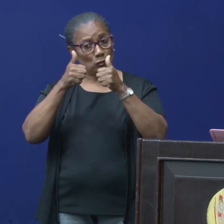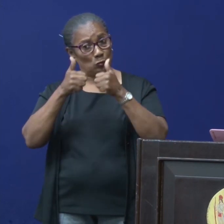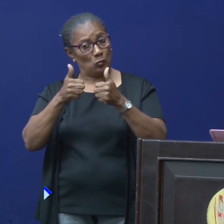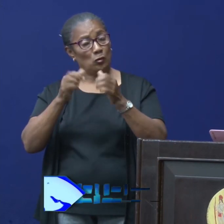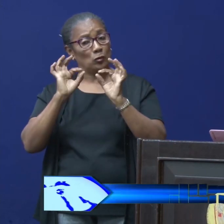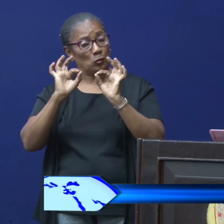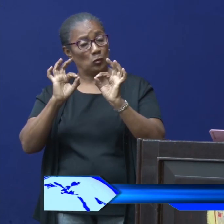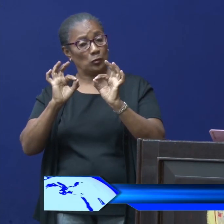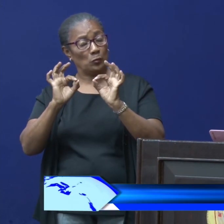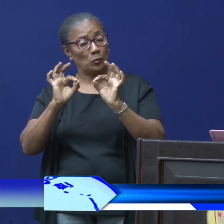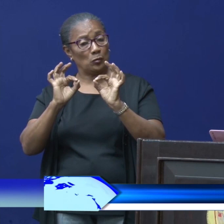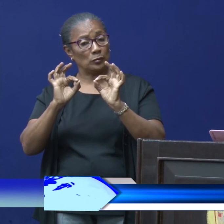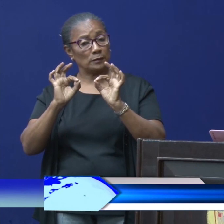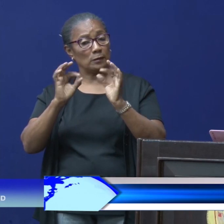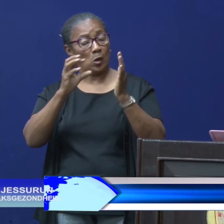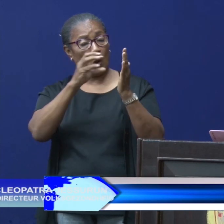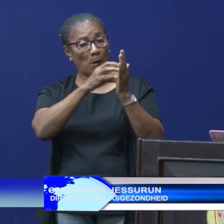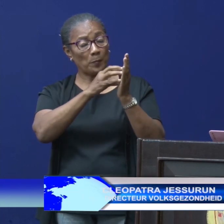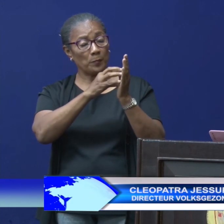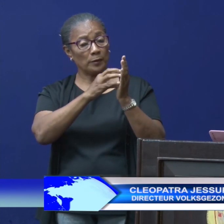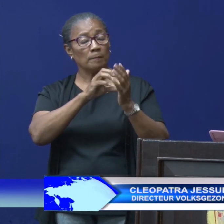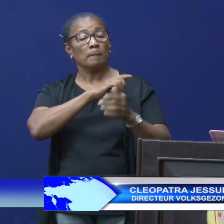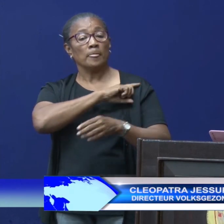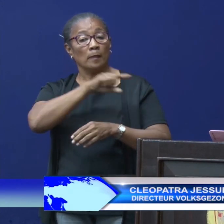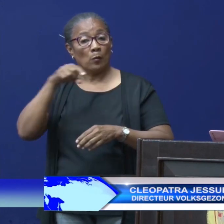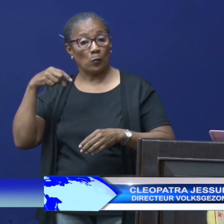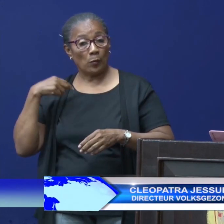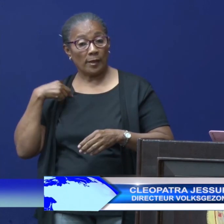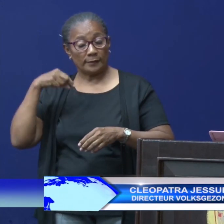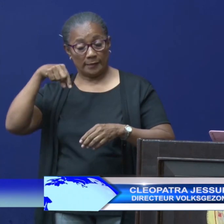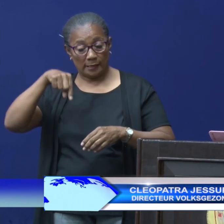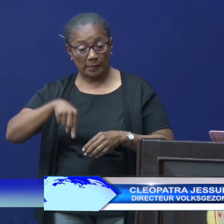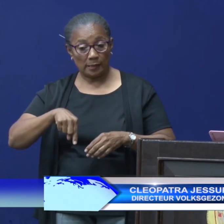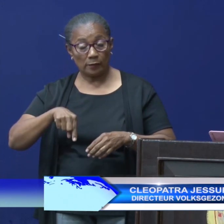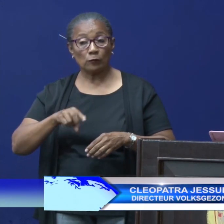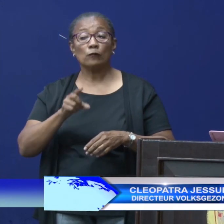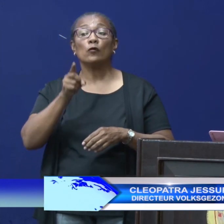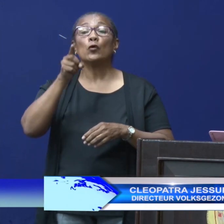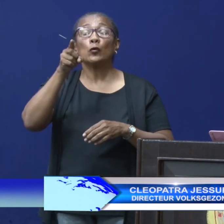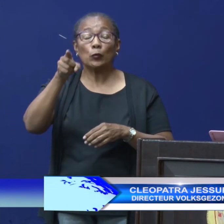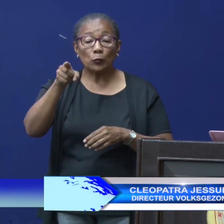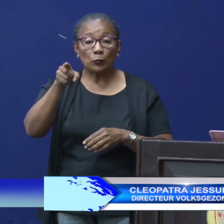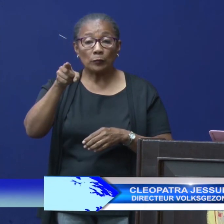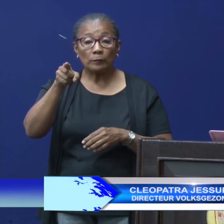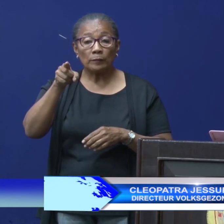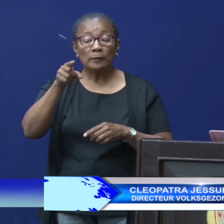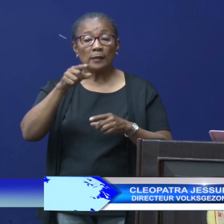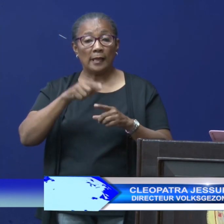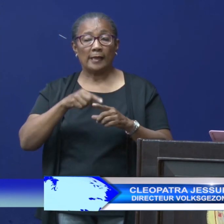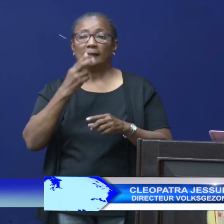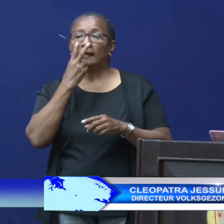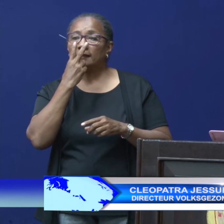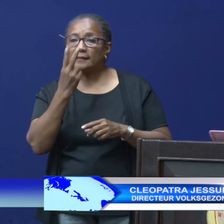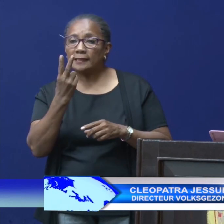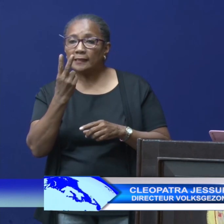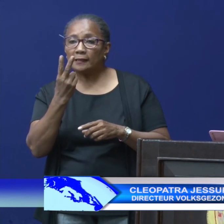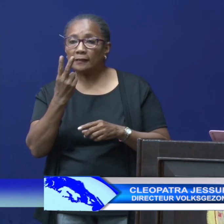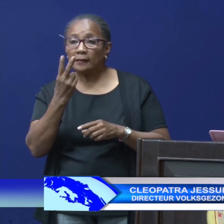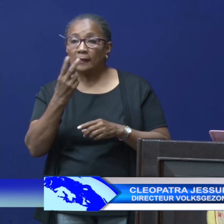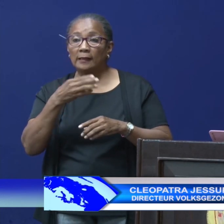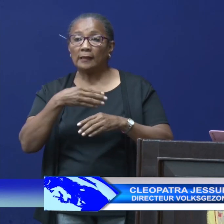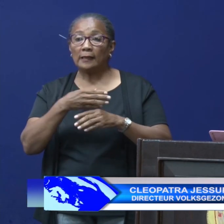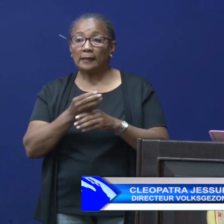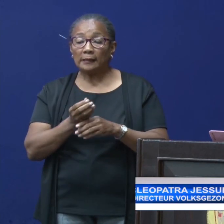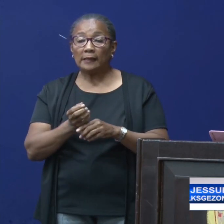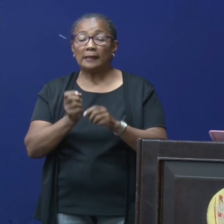met daarop. Wij zijn hier voor u. En dat zie je in de intensive care